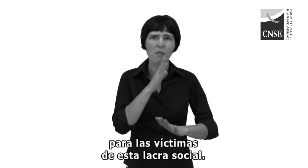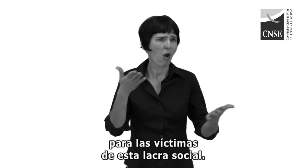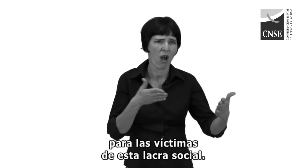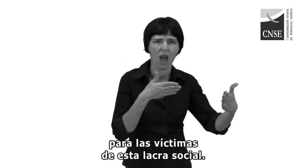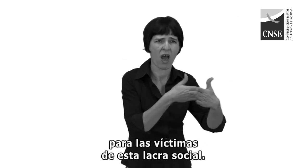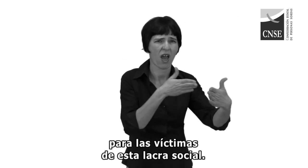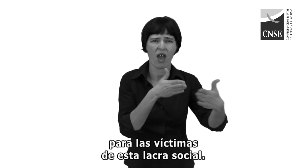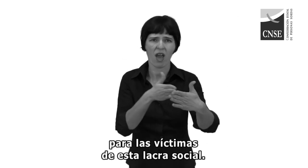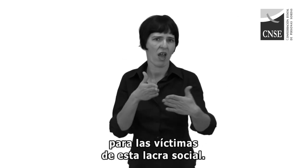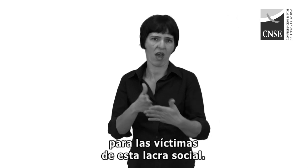social.